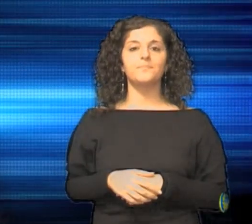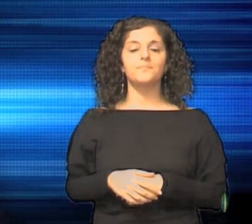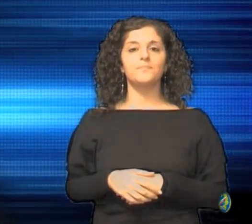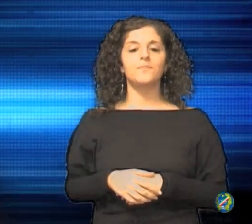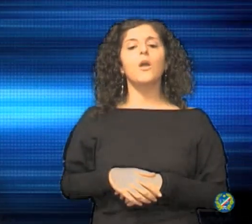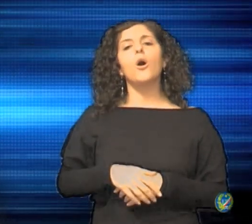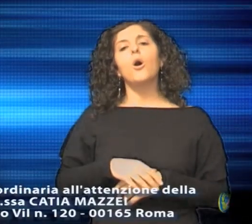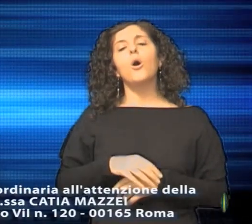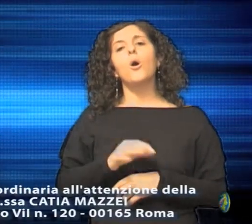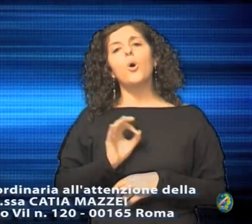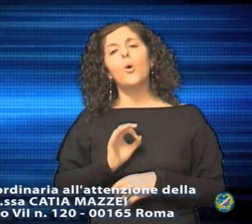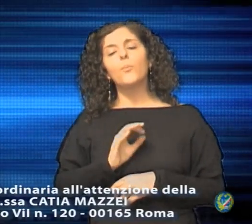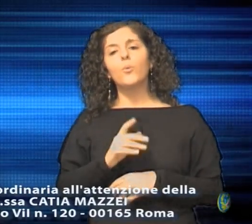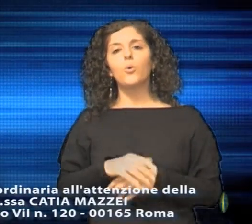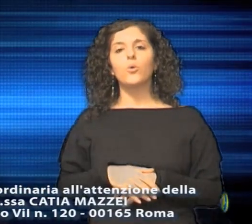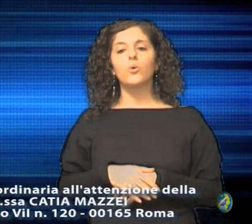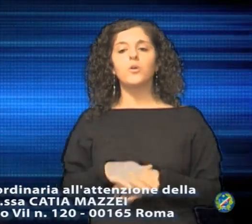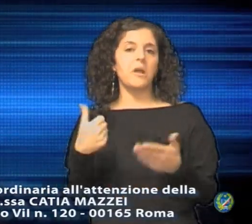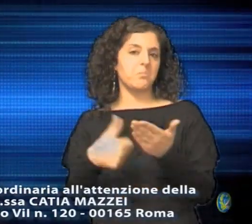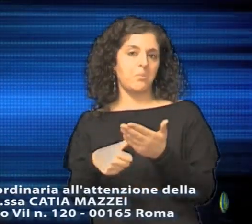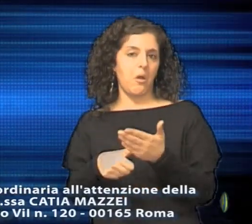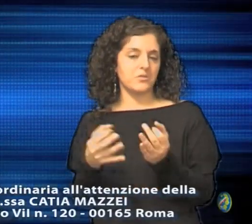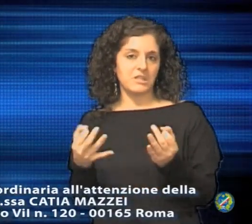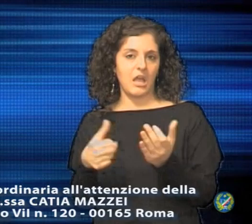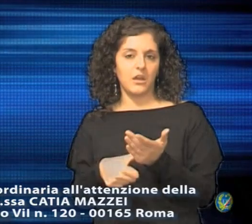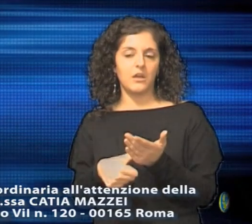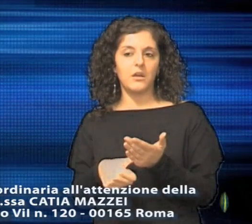oppure, per posta ordinaria,